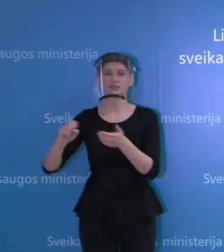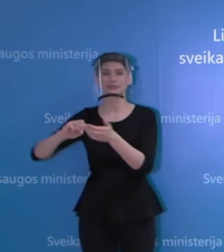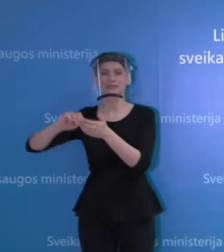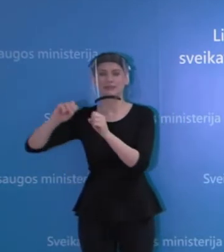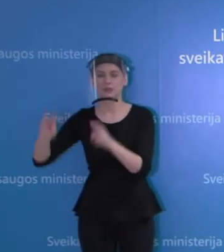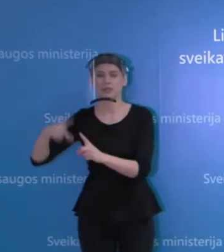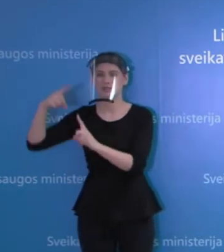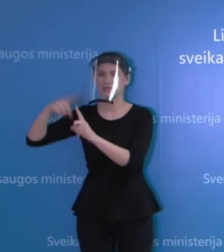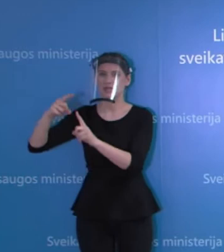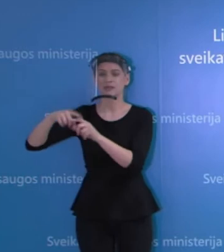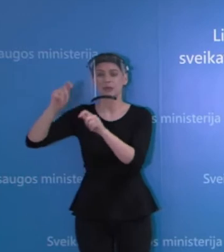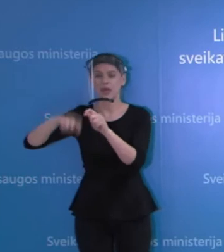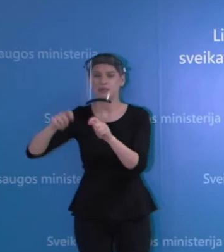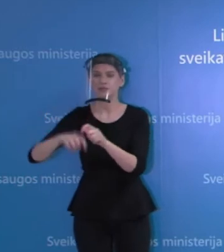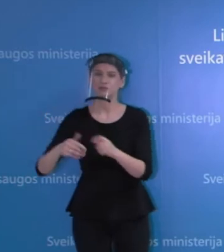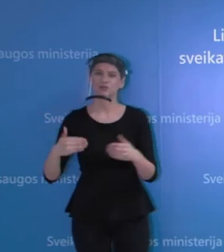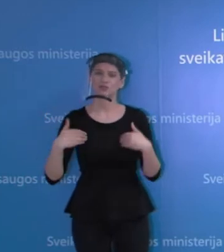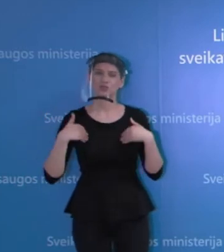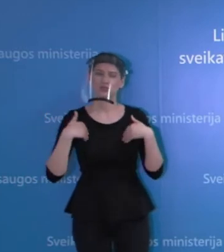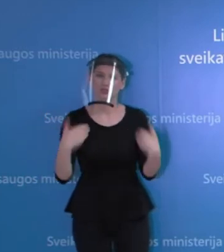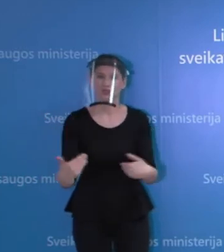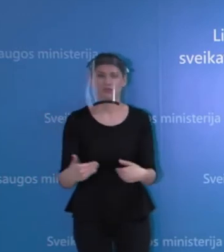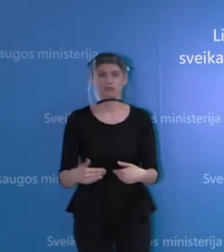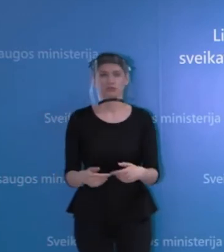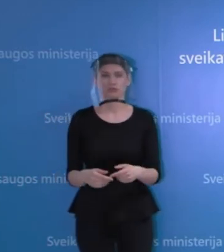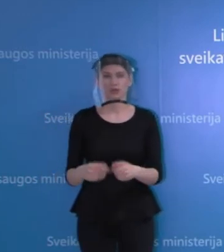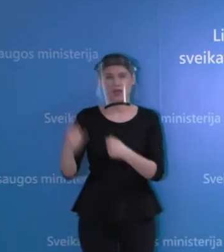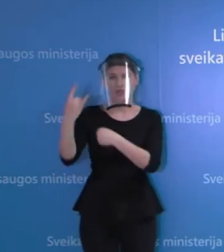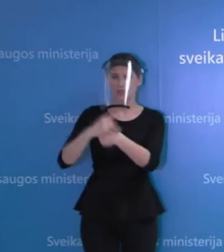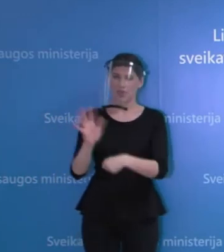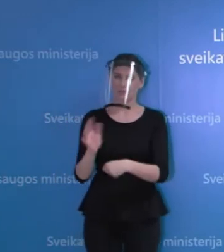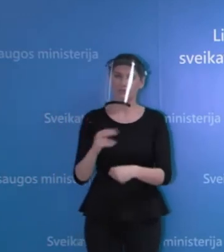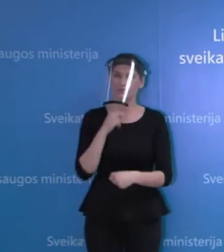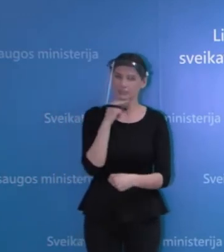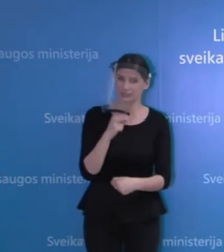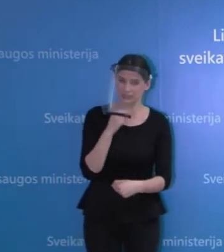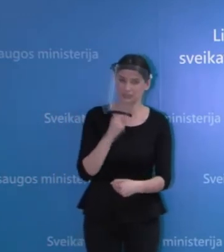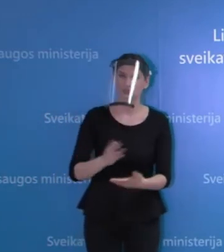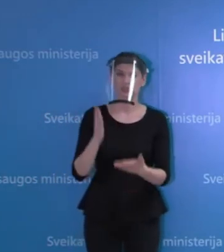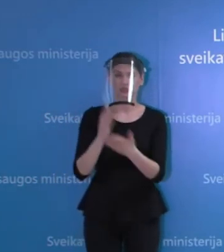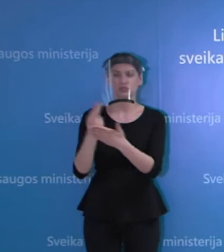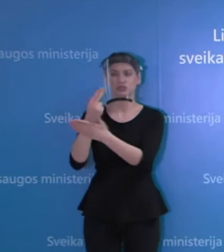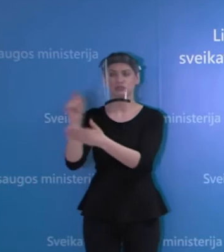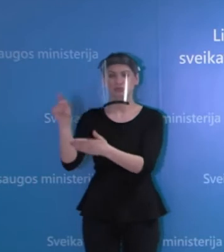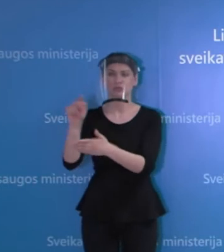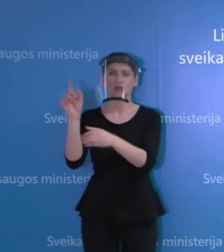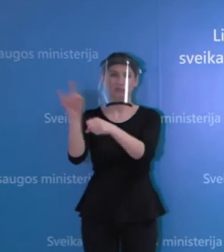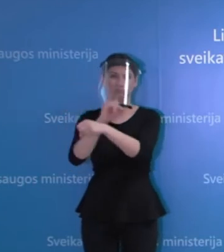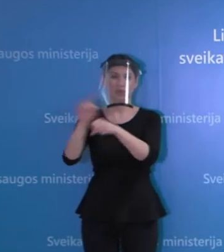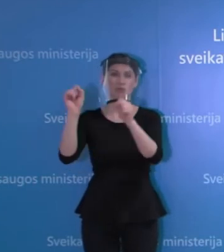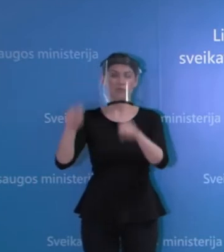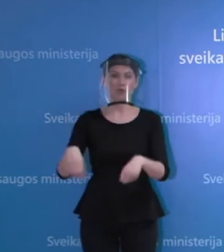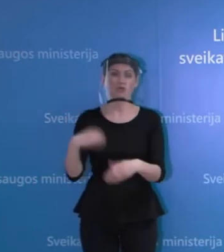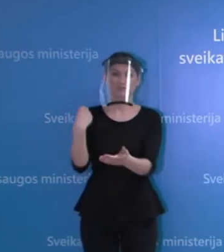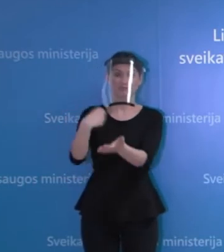visuomenė būti samoninga, nesusigundyti tokiais prietaisiais, nes mažu mažiausiai, kas gali atsitikti,